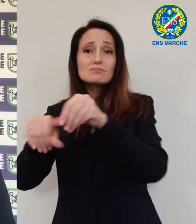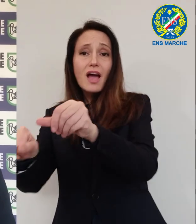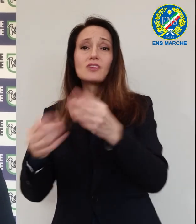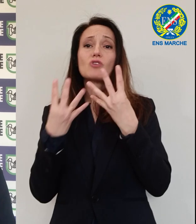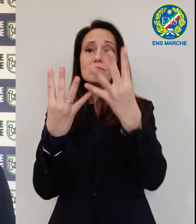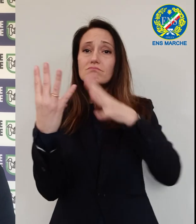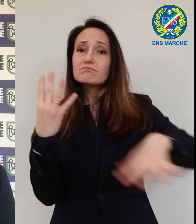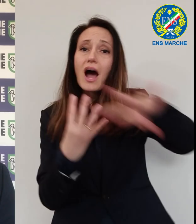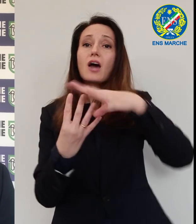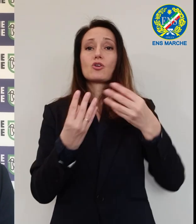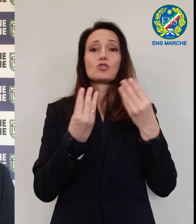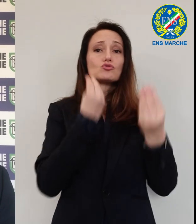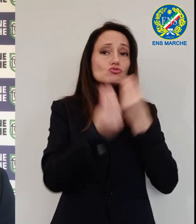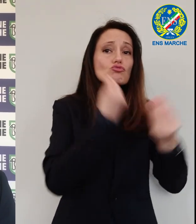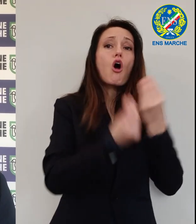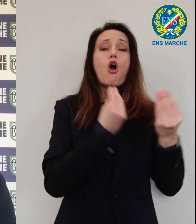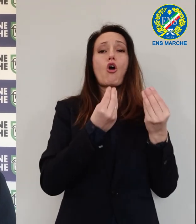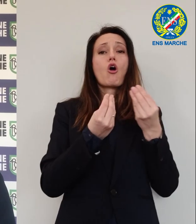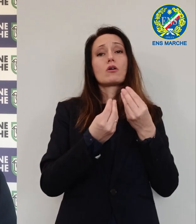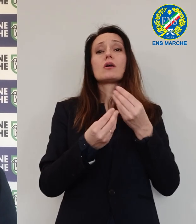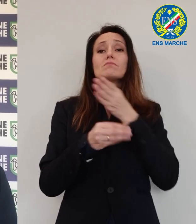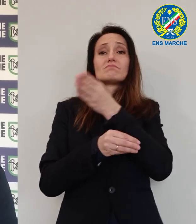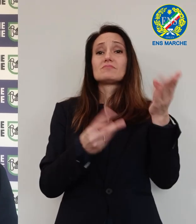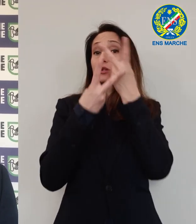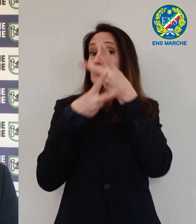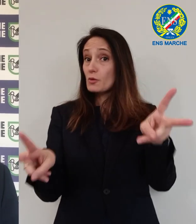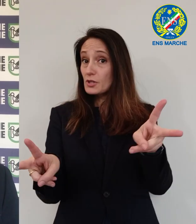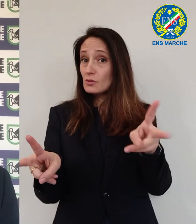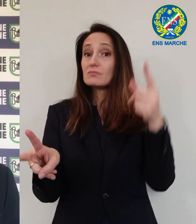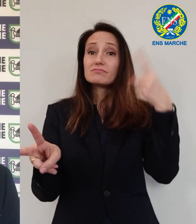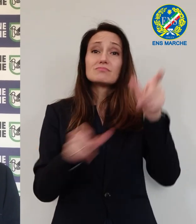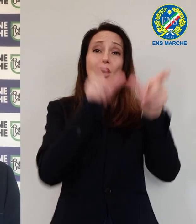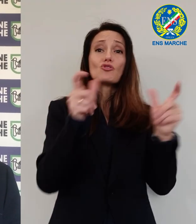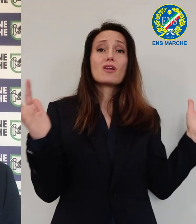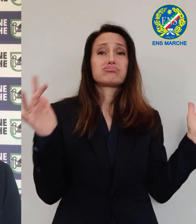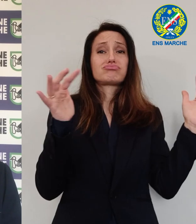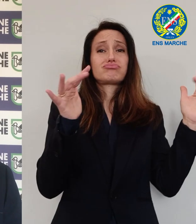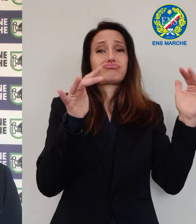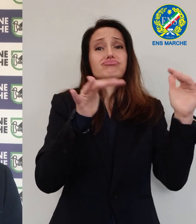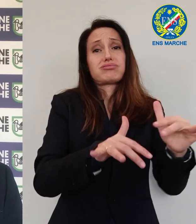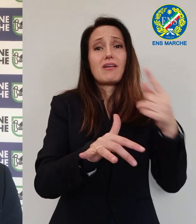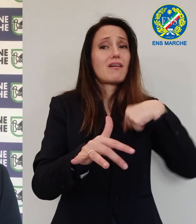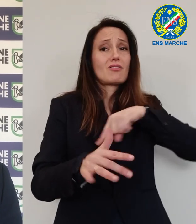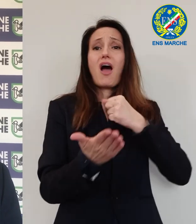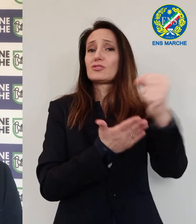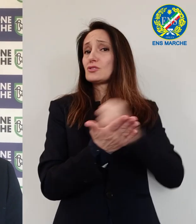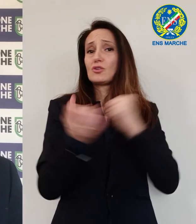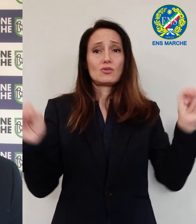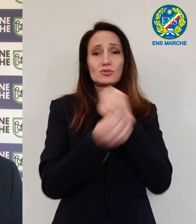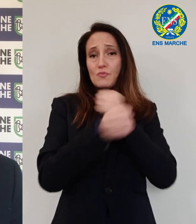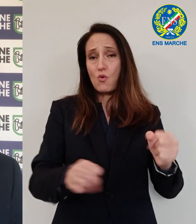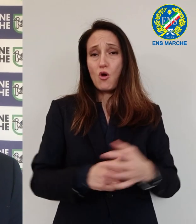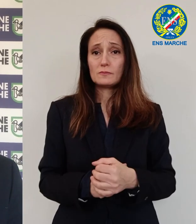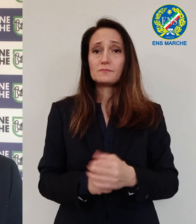giardini pubblici sono vietati. Stanno diventando luoghi di assemblamento e da questo non lo possiamo permettere. Si si può muovere per andare